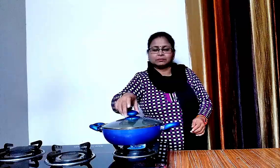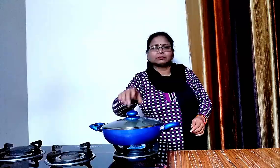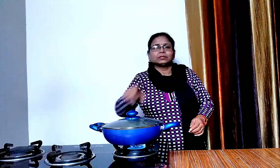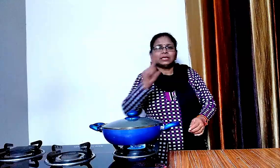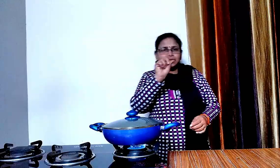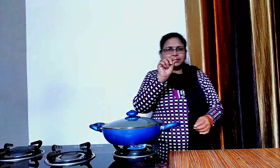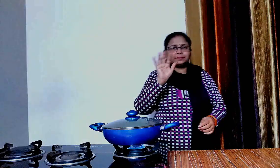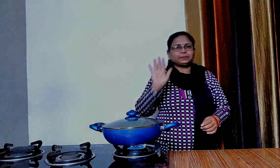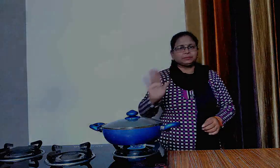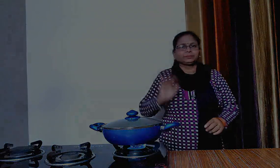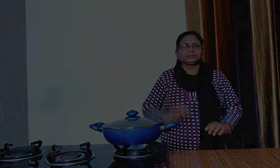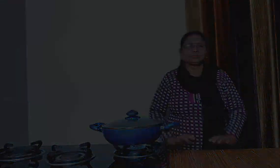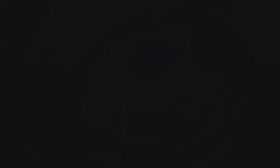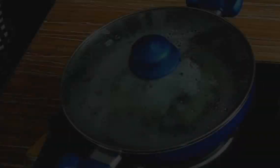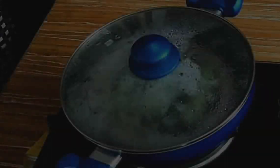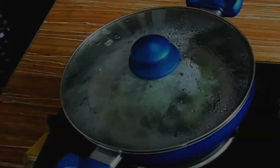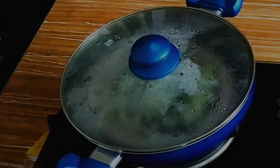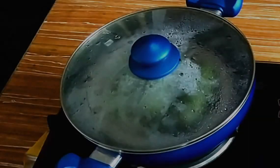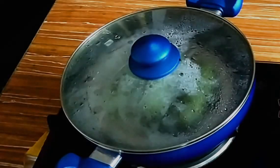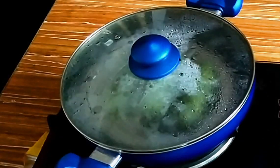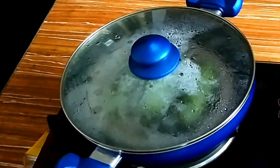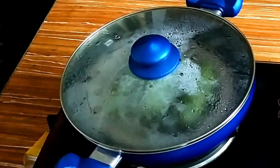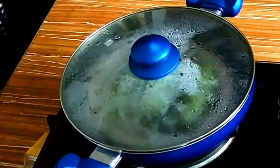अब इसको ठककर 10 मिल्ट के लिए स्टीम होने देंगे